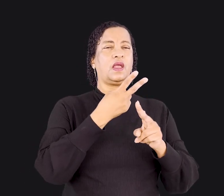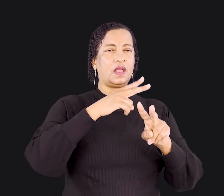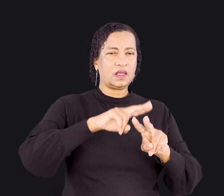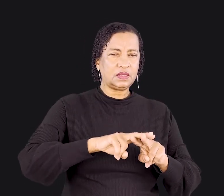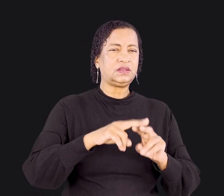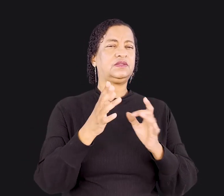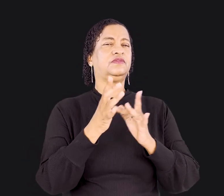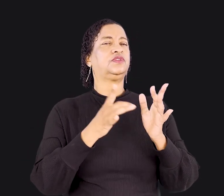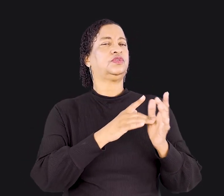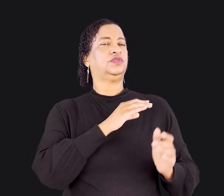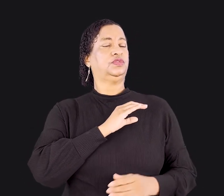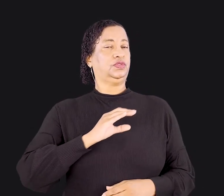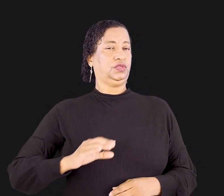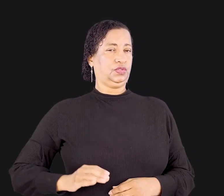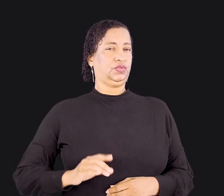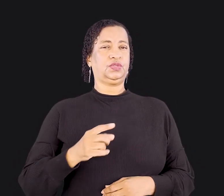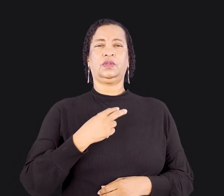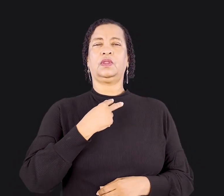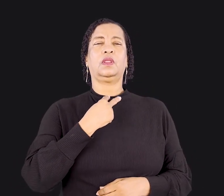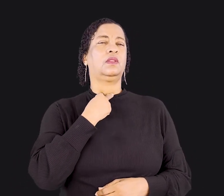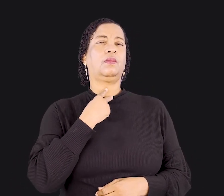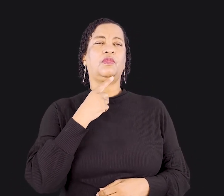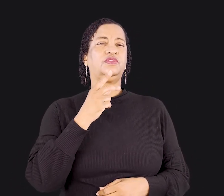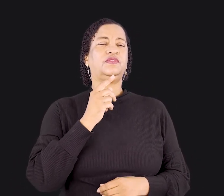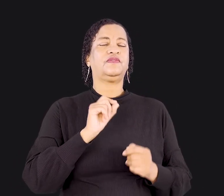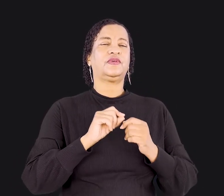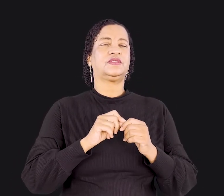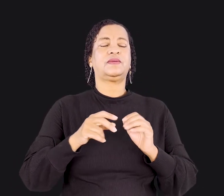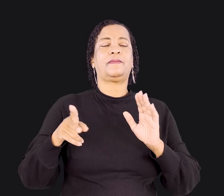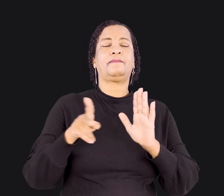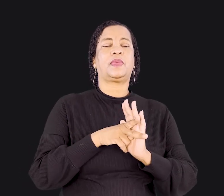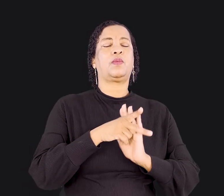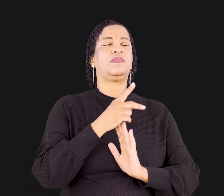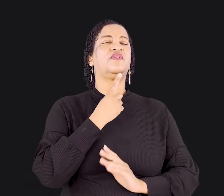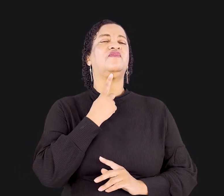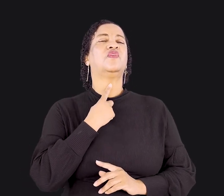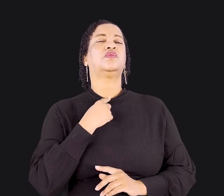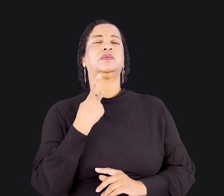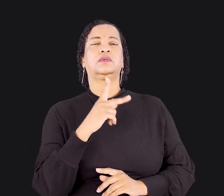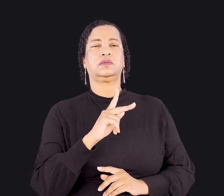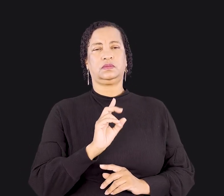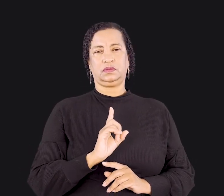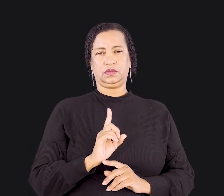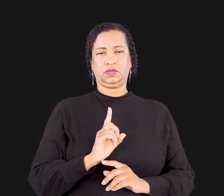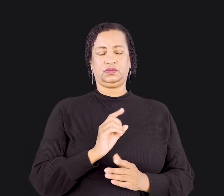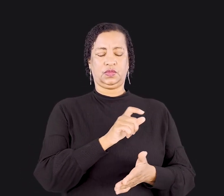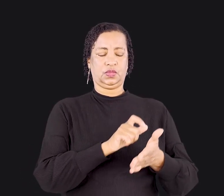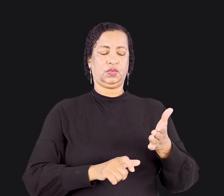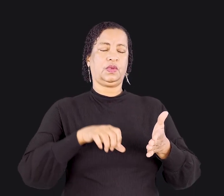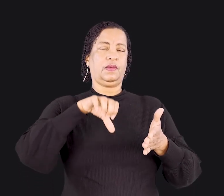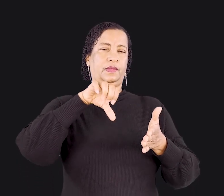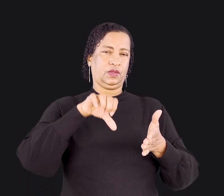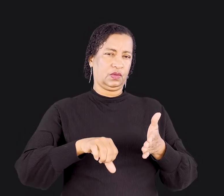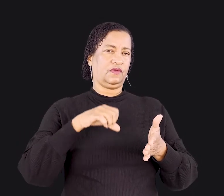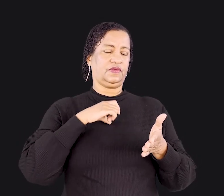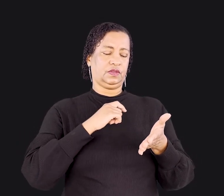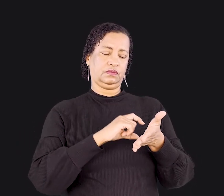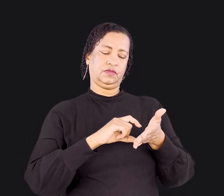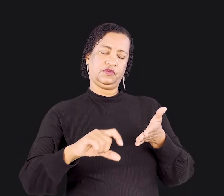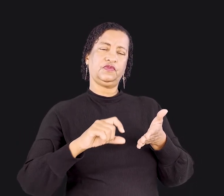pode mais seguir o seu egoísmo, fazendo apenas aquilo que quer. No capítulo 9, encontramos um versículo que reflete